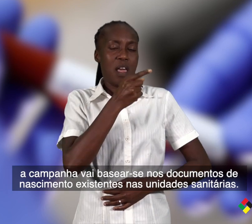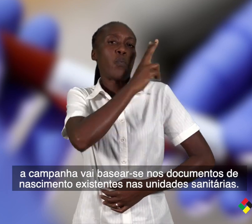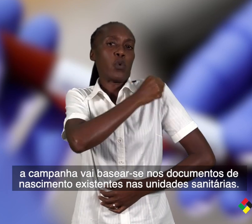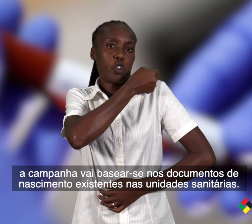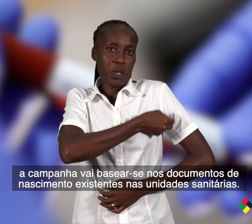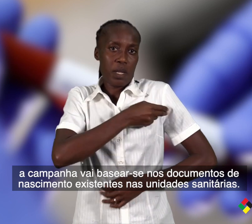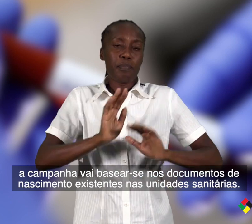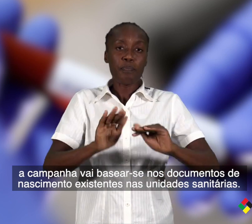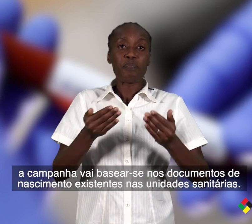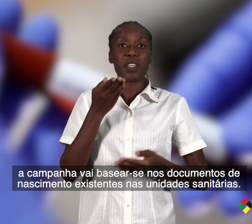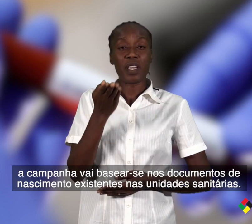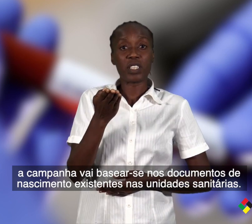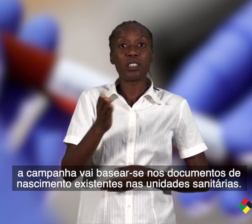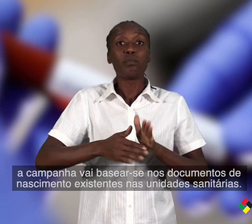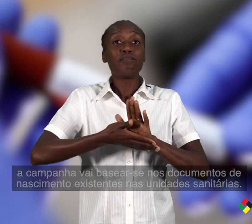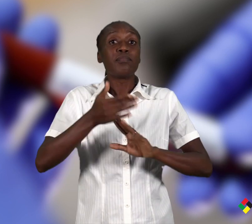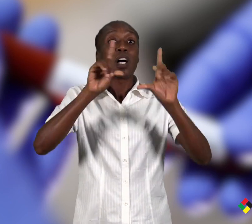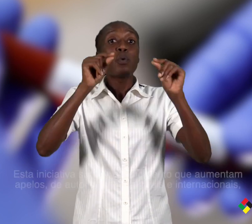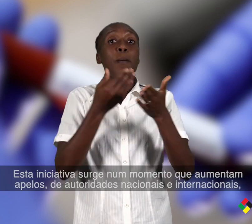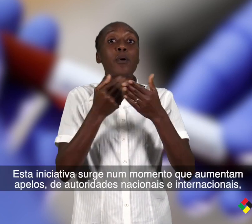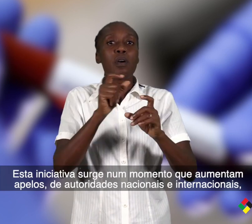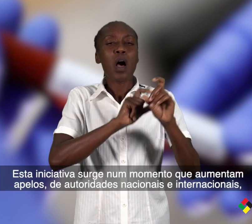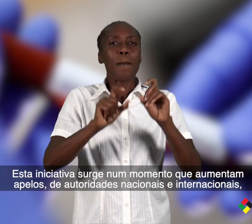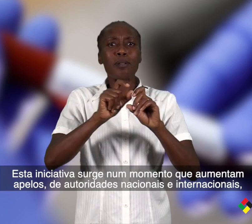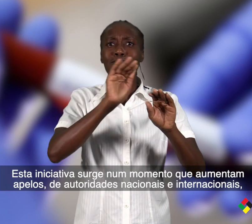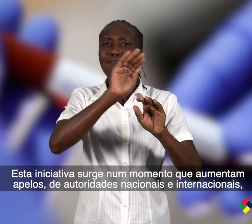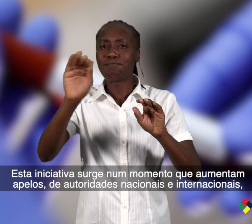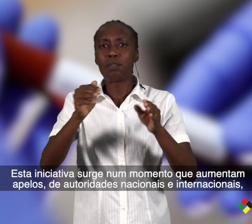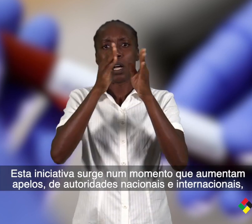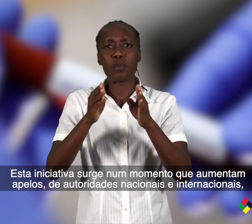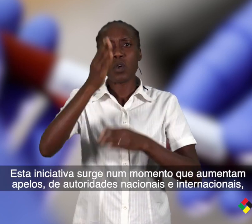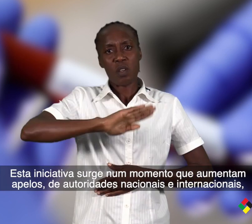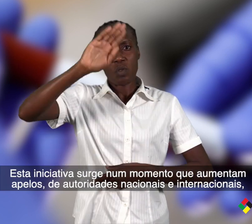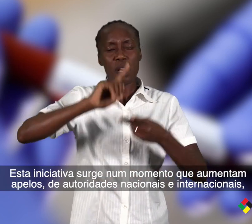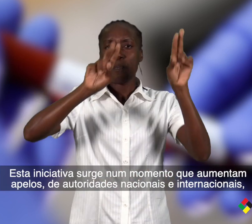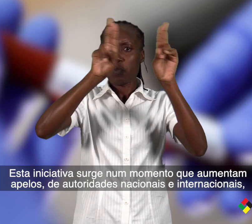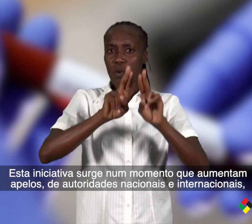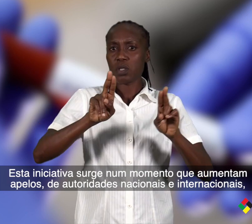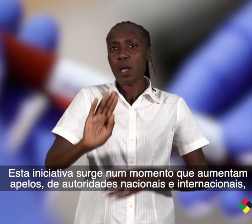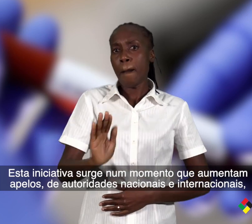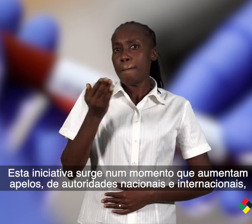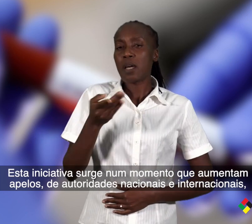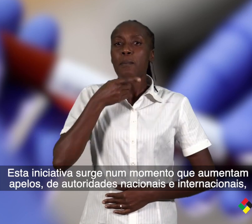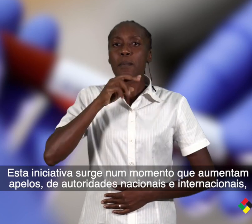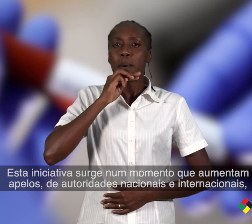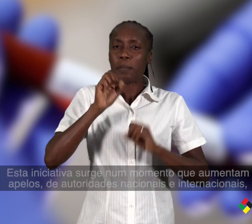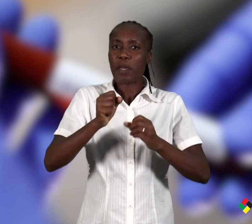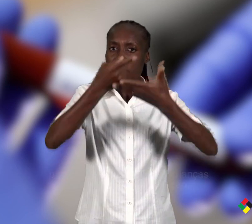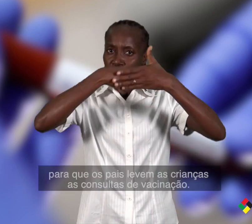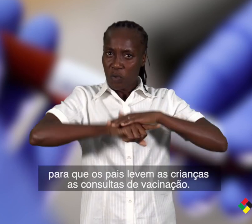nascimento existentes nas unidades sanitárias. Esta iniciativa surge no momento em que aumentam apelos das autoridades nacionais e internacionais para que os